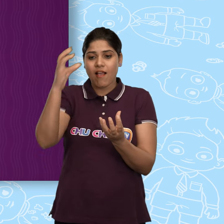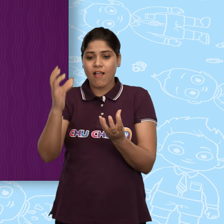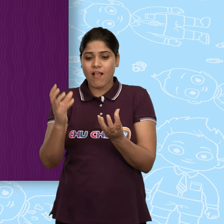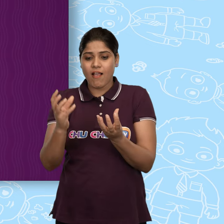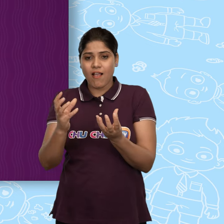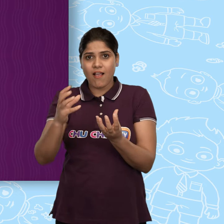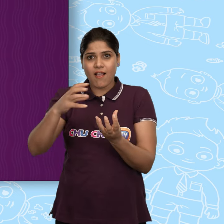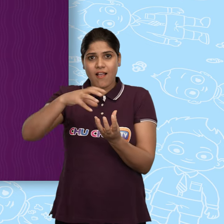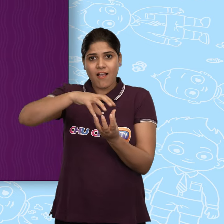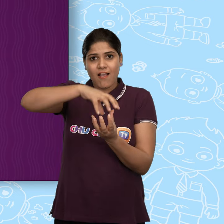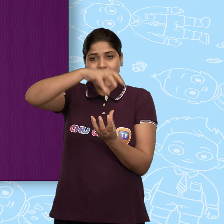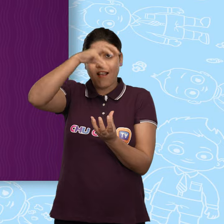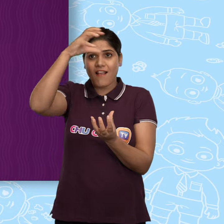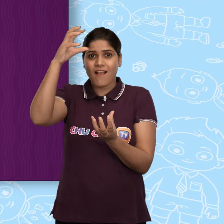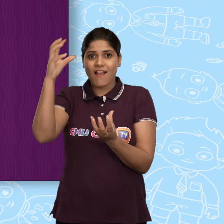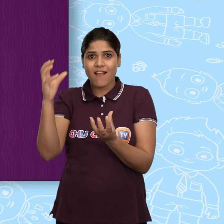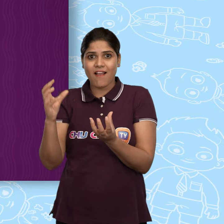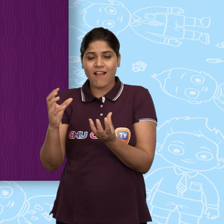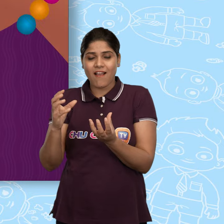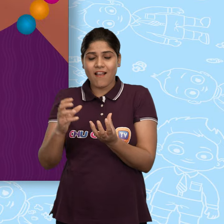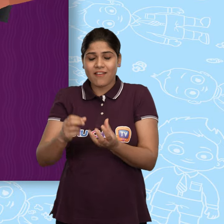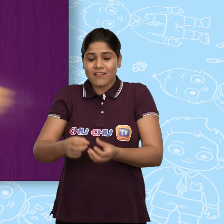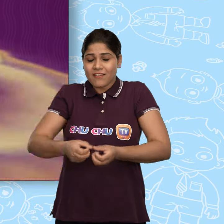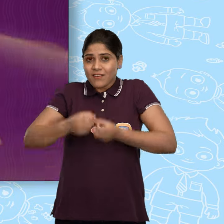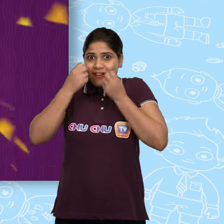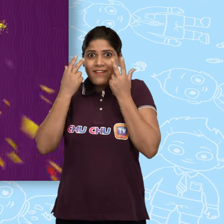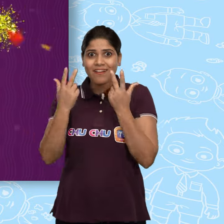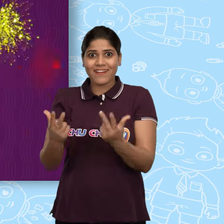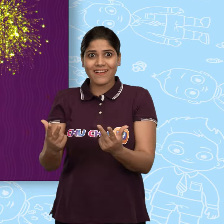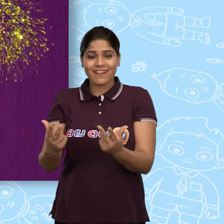जा खोल जा सप्राइज